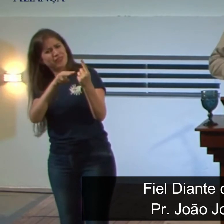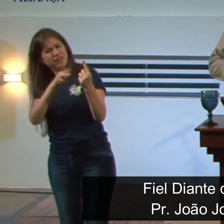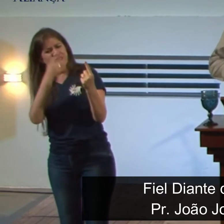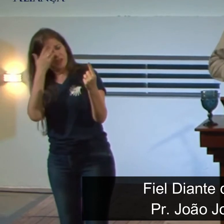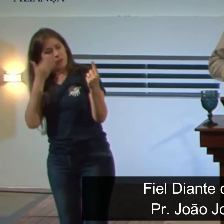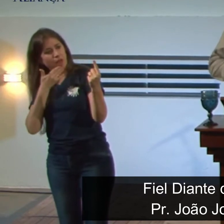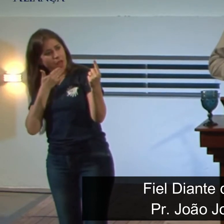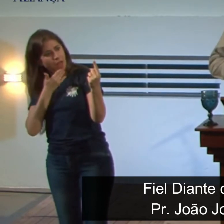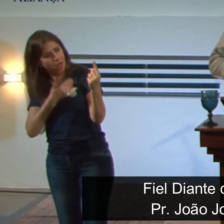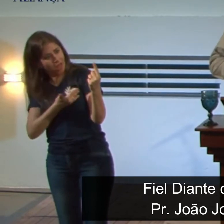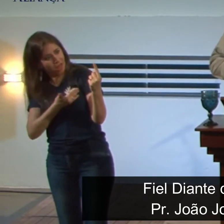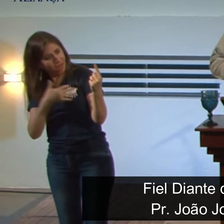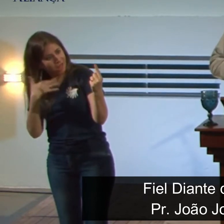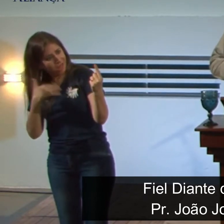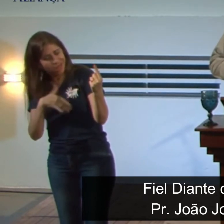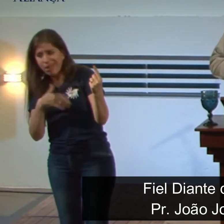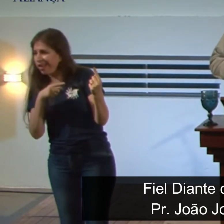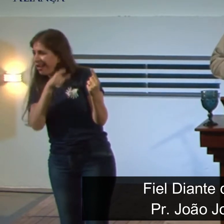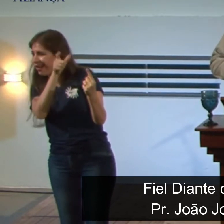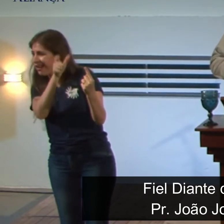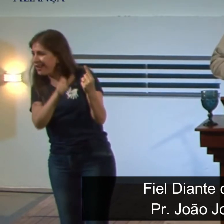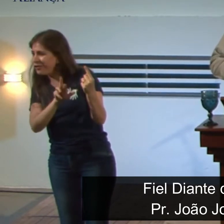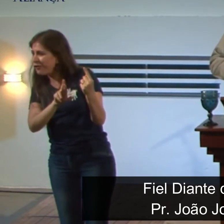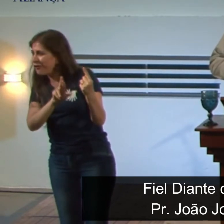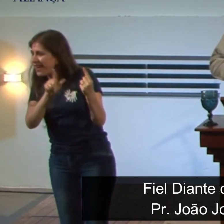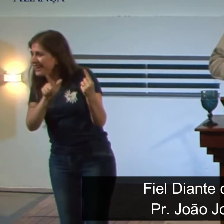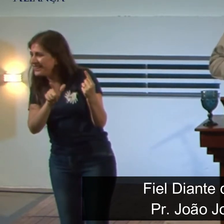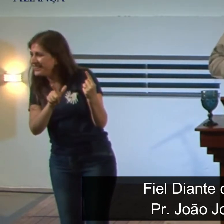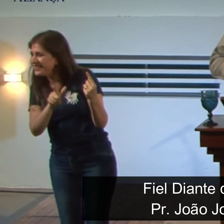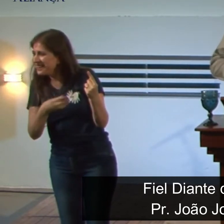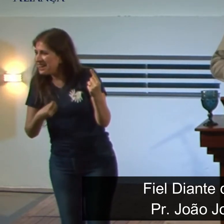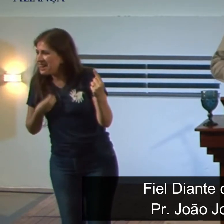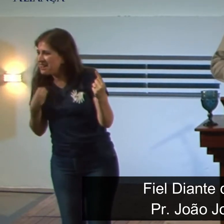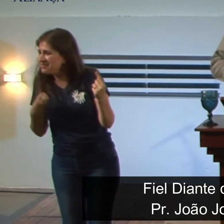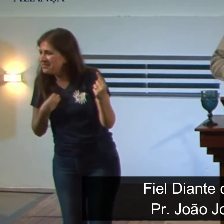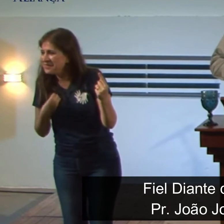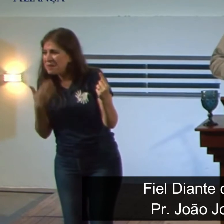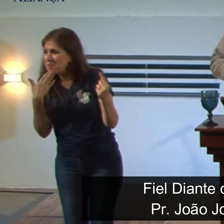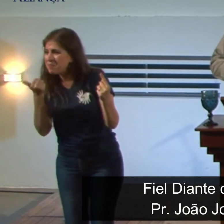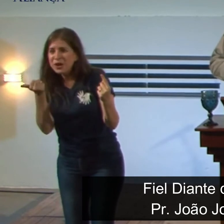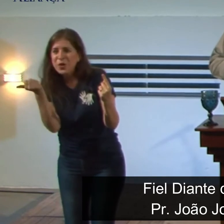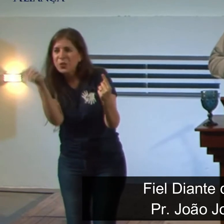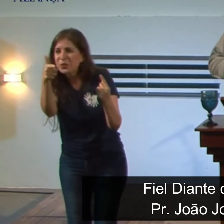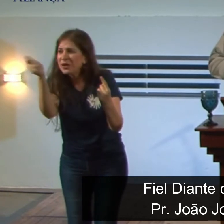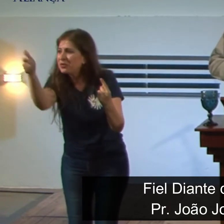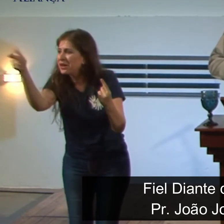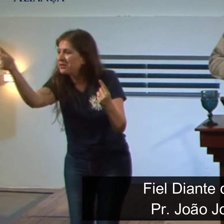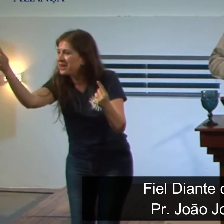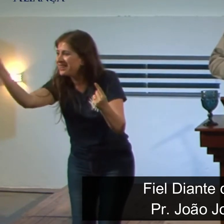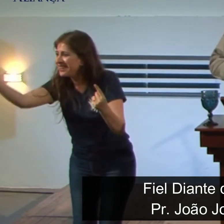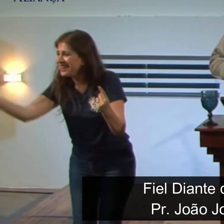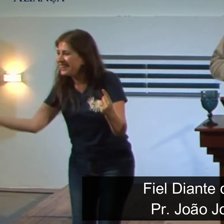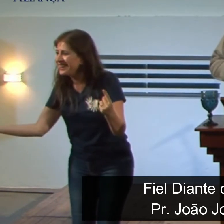ficar de boca aberta porque vão ver coisas que eles não veem outros porque não vem de você vem de Deus